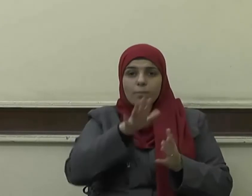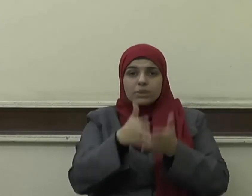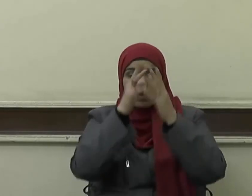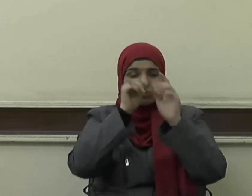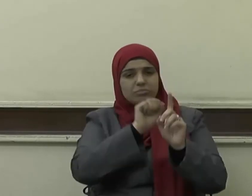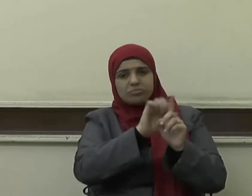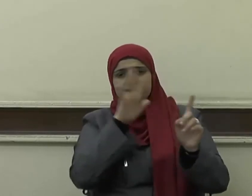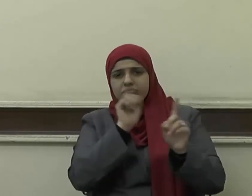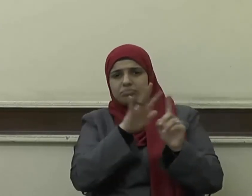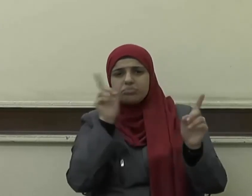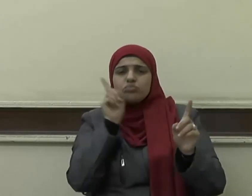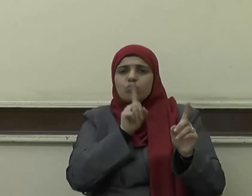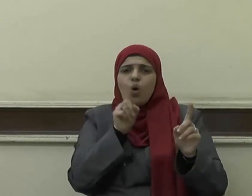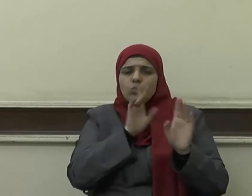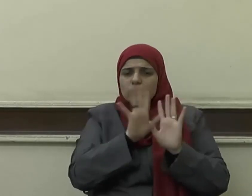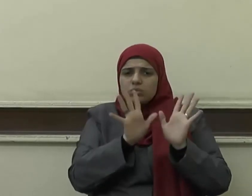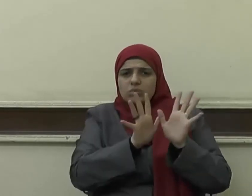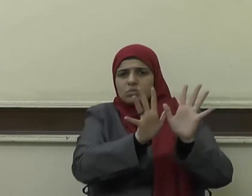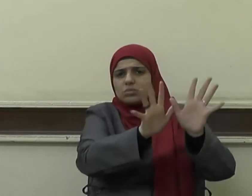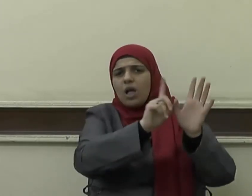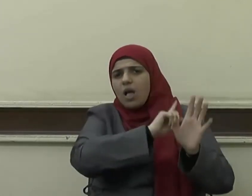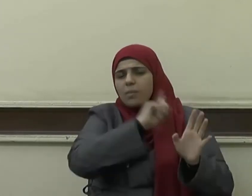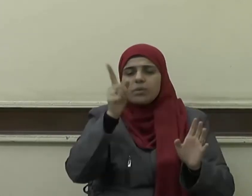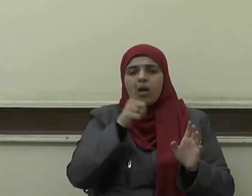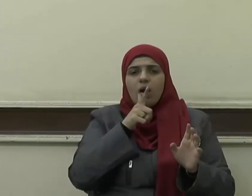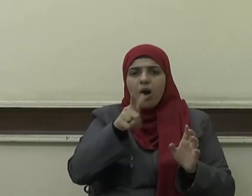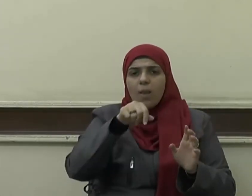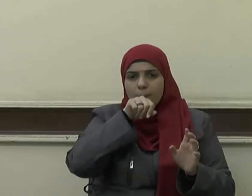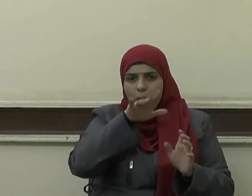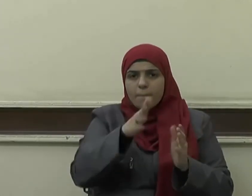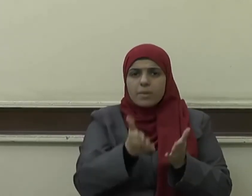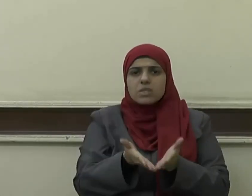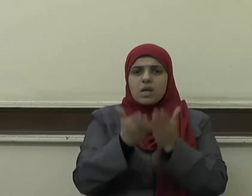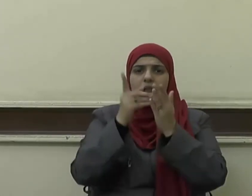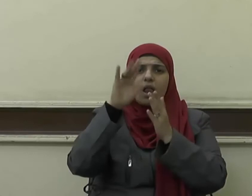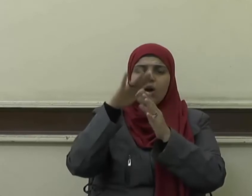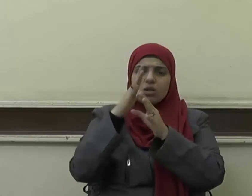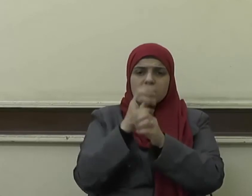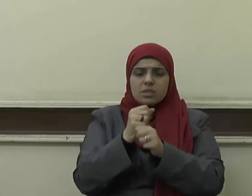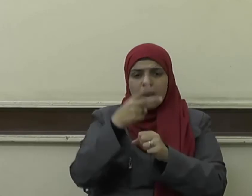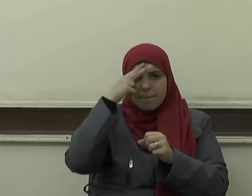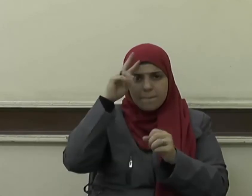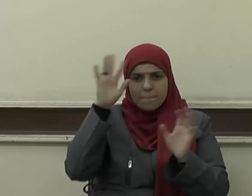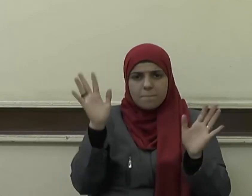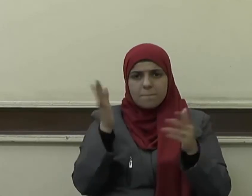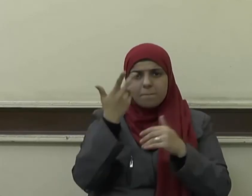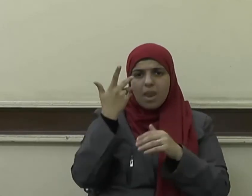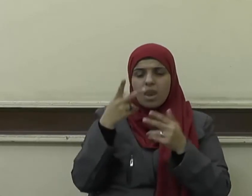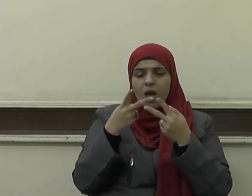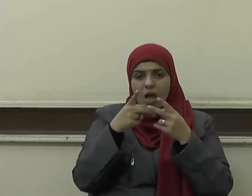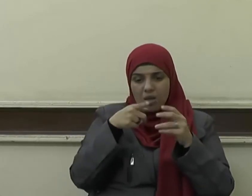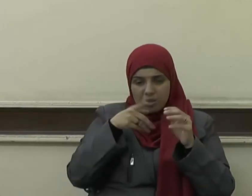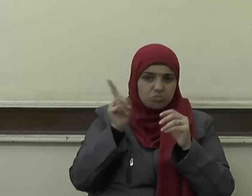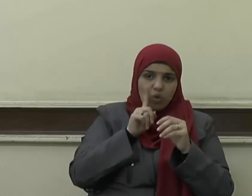صلى الله عليه وسلم من ذلك كله فقال صلى الله عليه وسلم من خرج من الطاعة